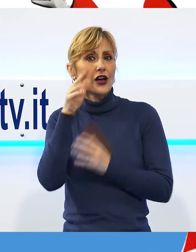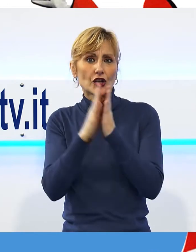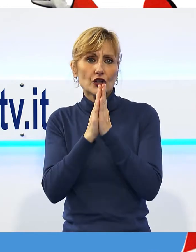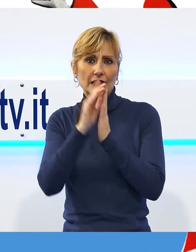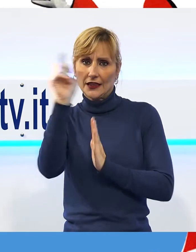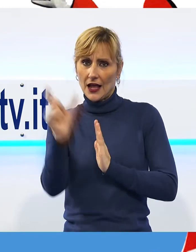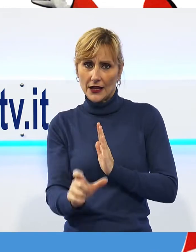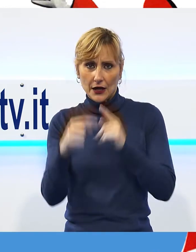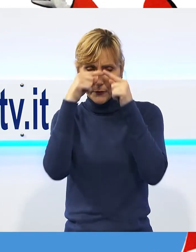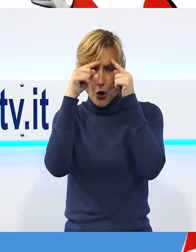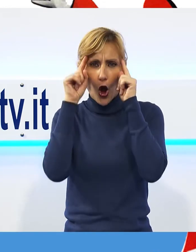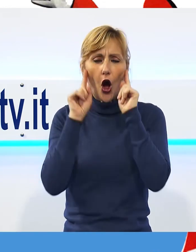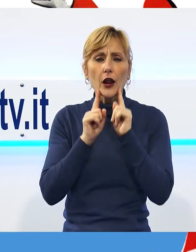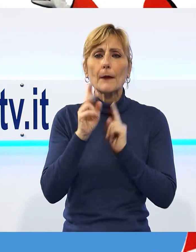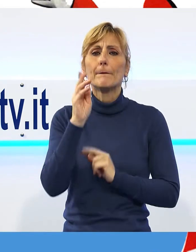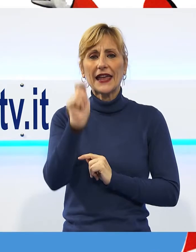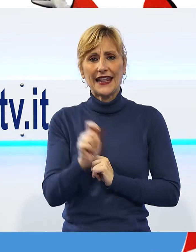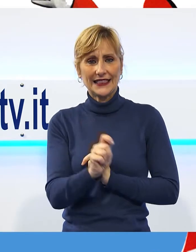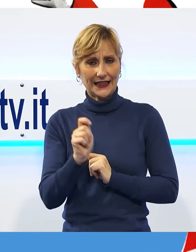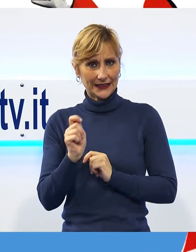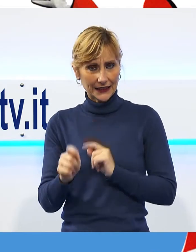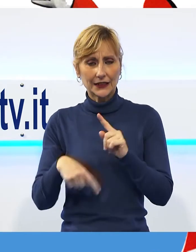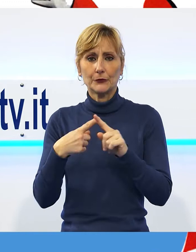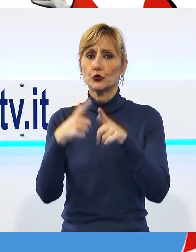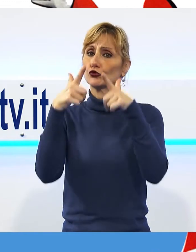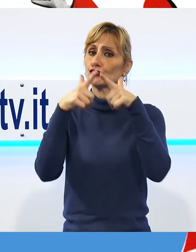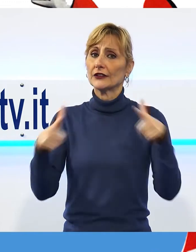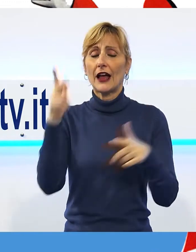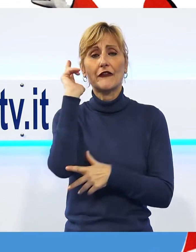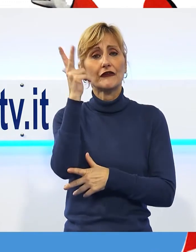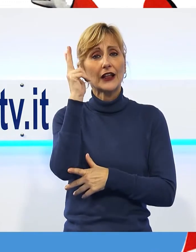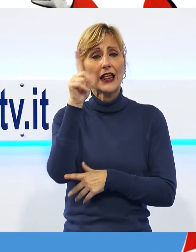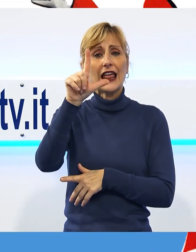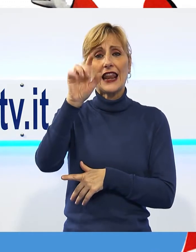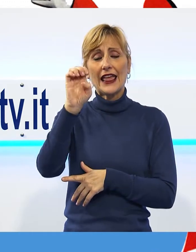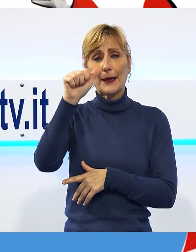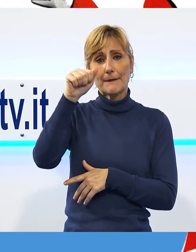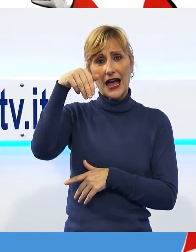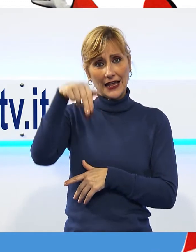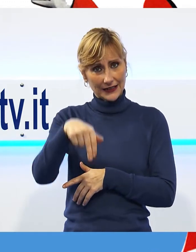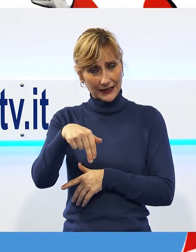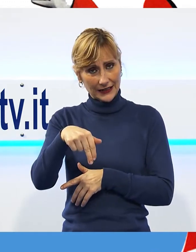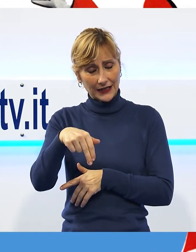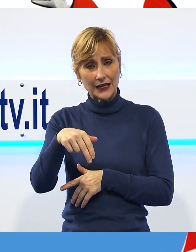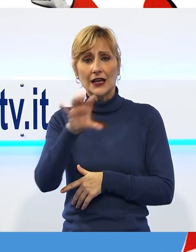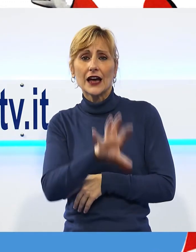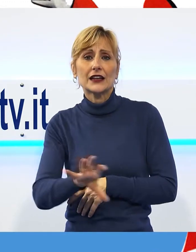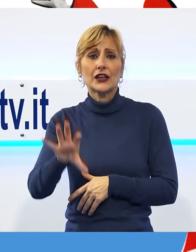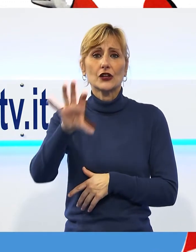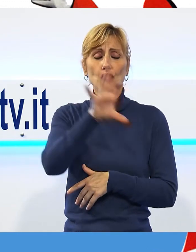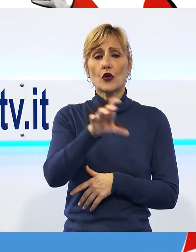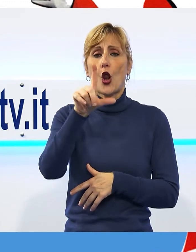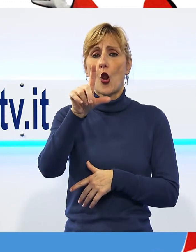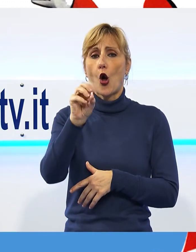'Ordine delle Monache e Benedettine e della città francese di Le Mans, sita nella regione dei paesi della Loira,